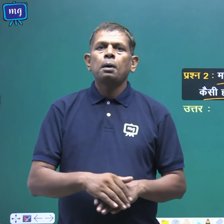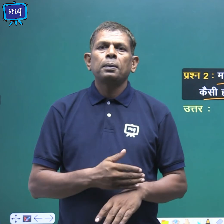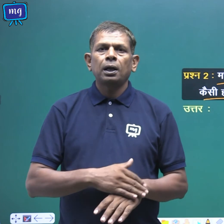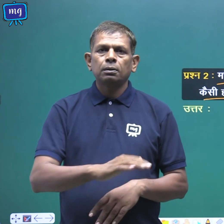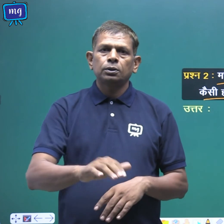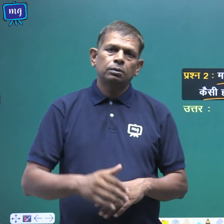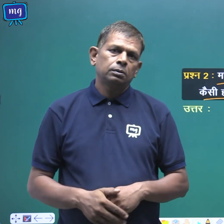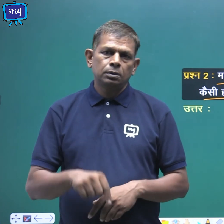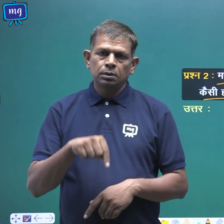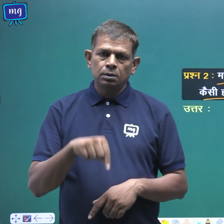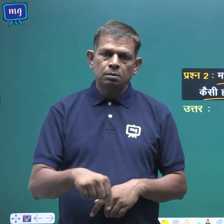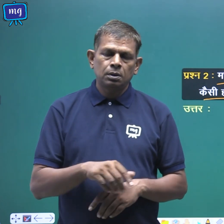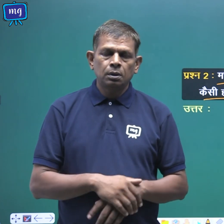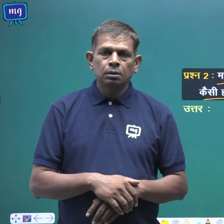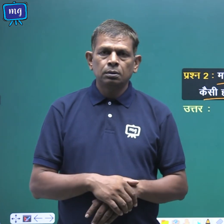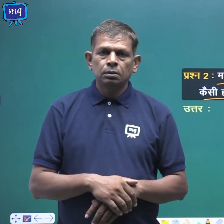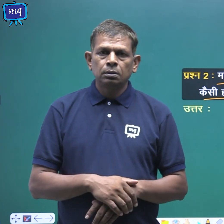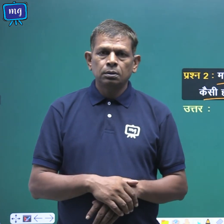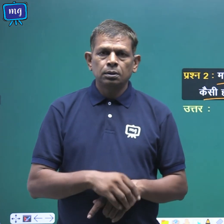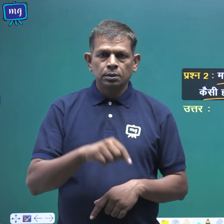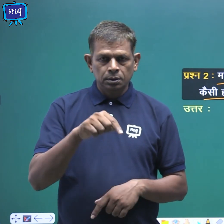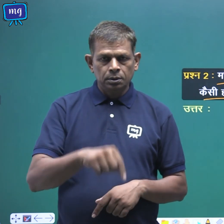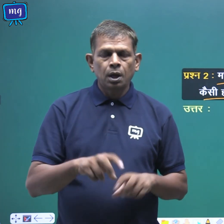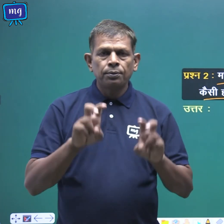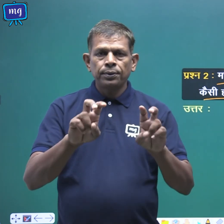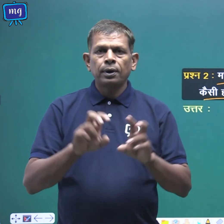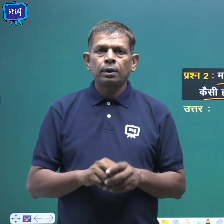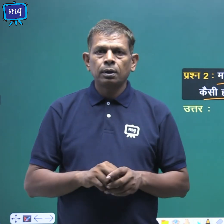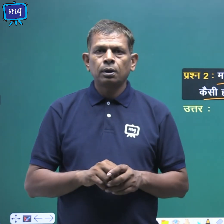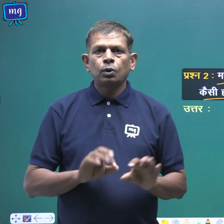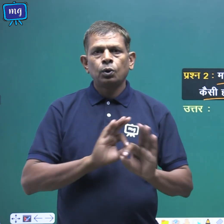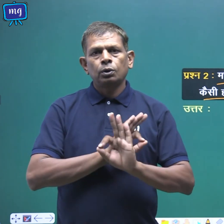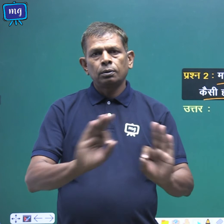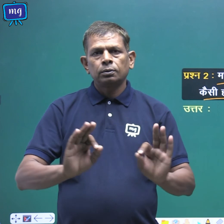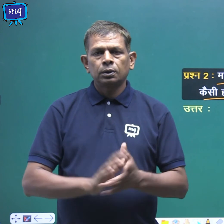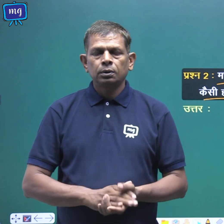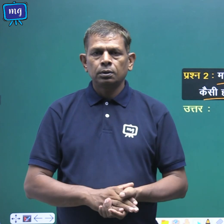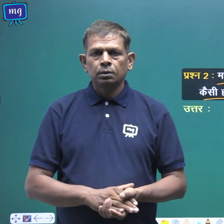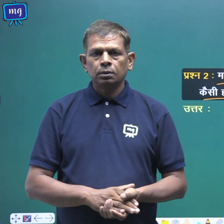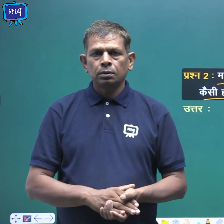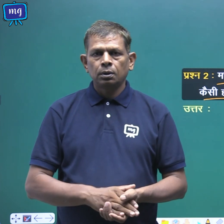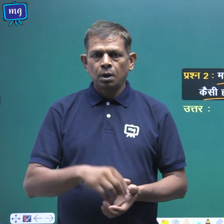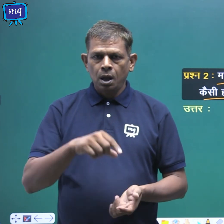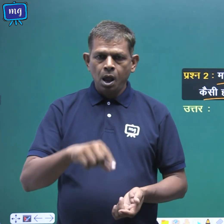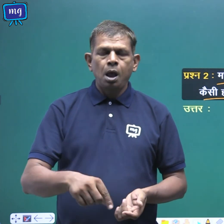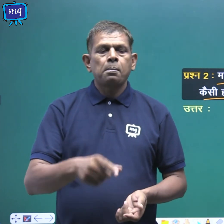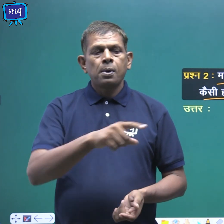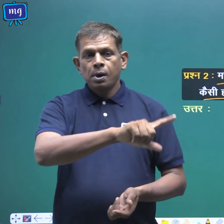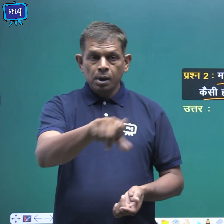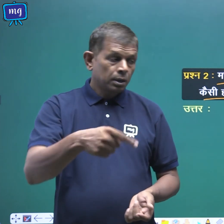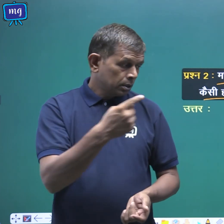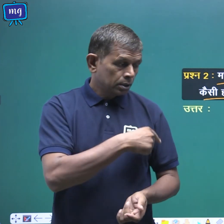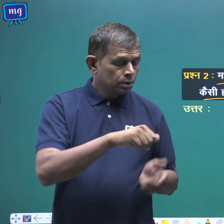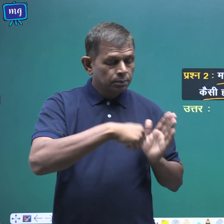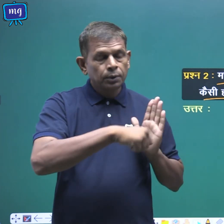बच्चों अब अपना यहाँ यह अध्याए समात्त होता है आप इस वीडियो को